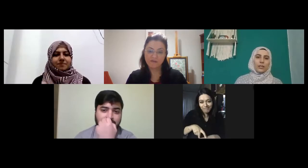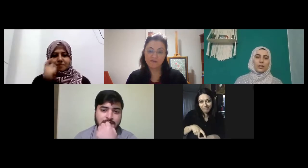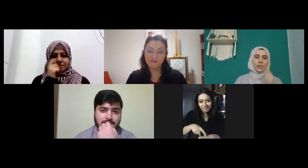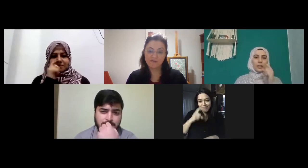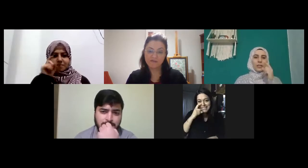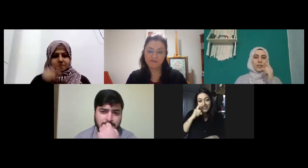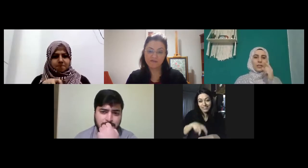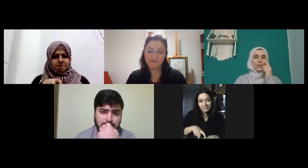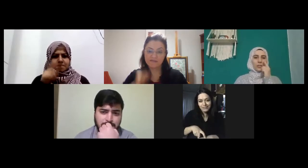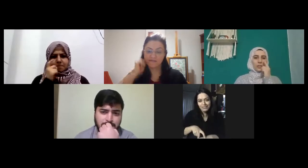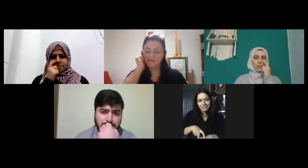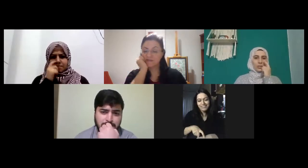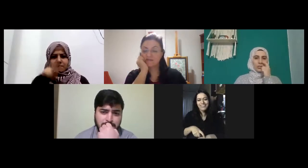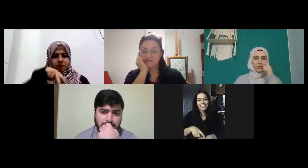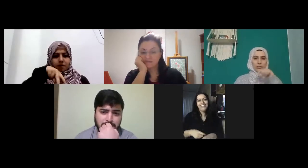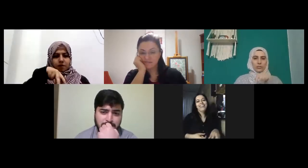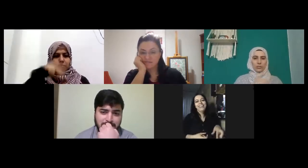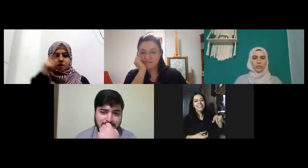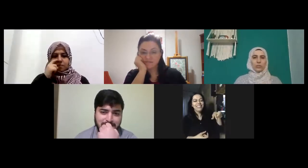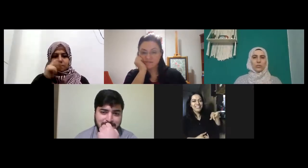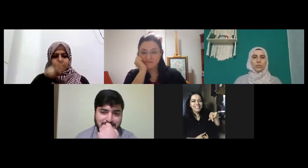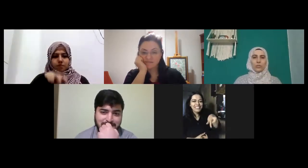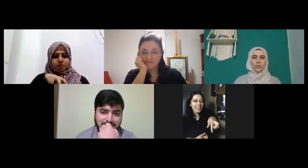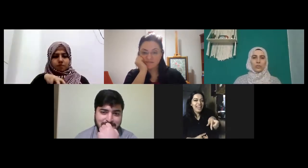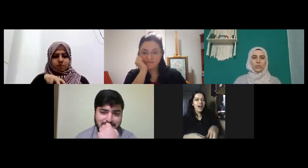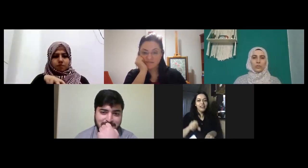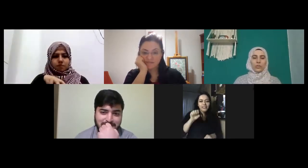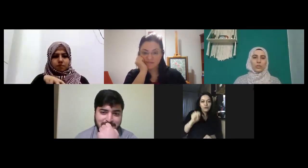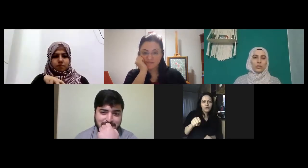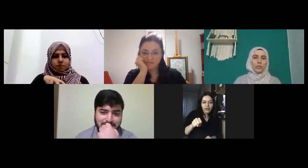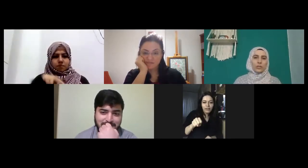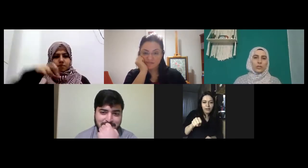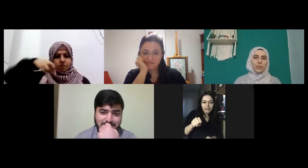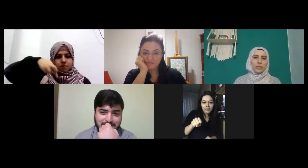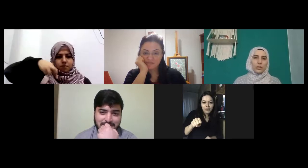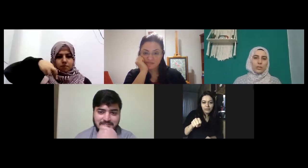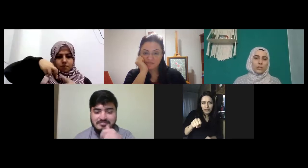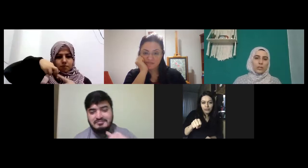inat r artı tutmak yaparsam randevu